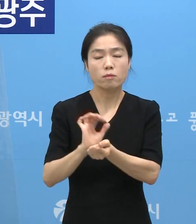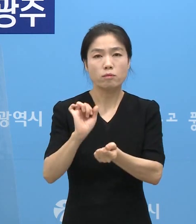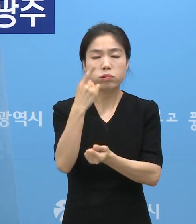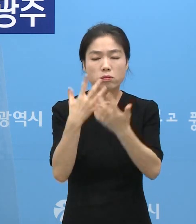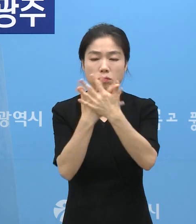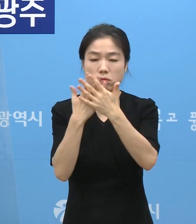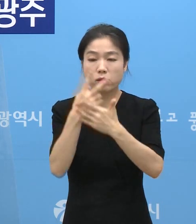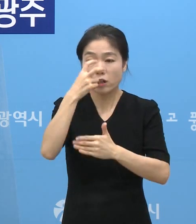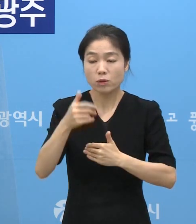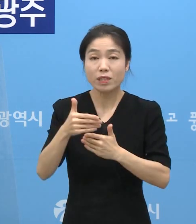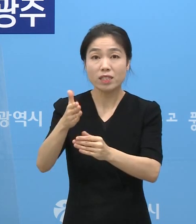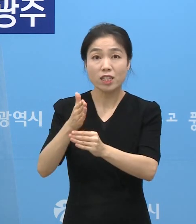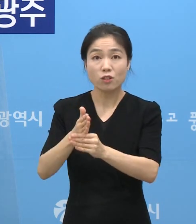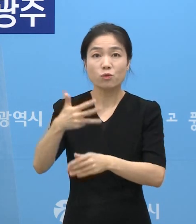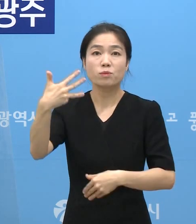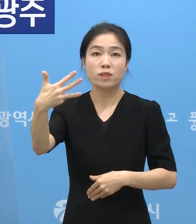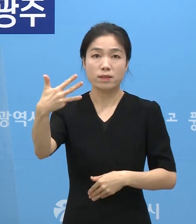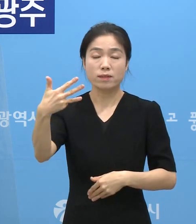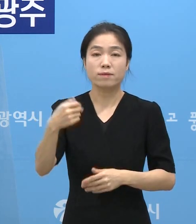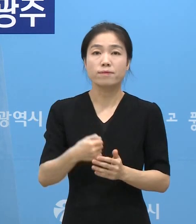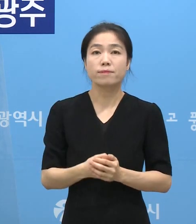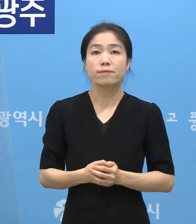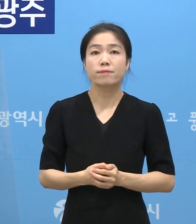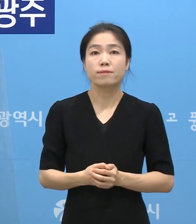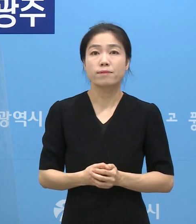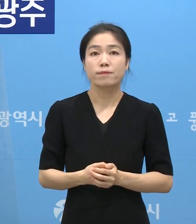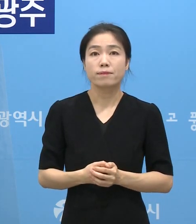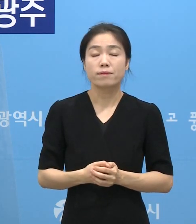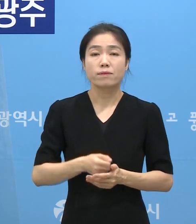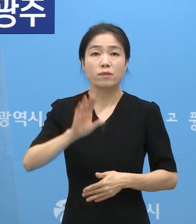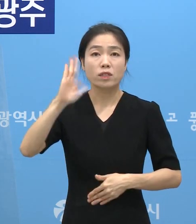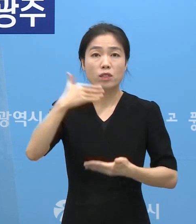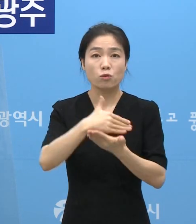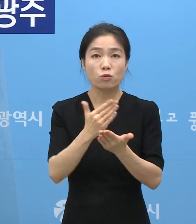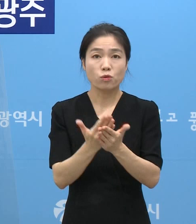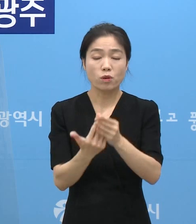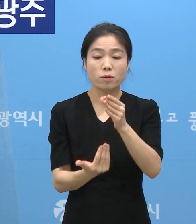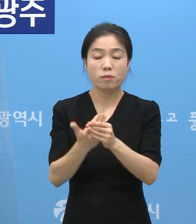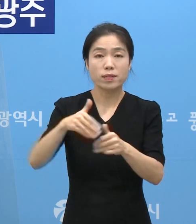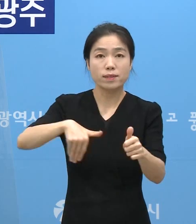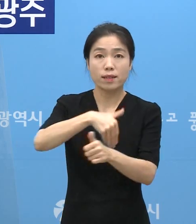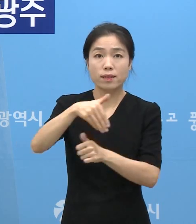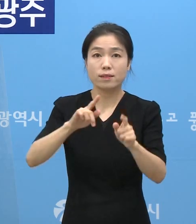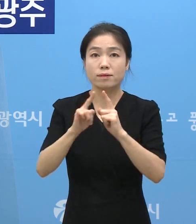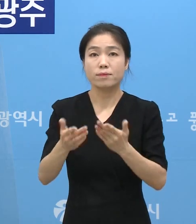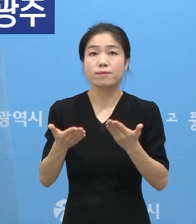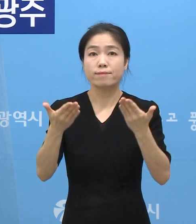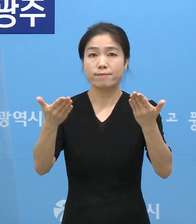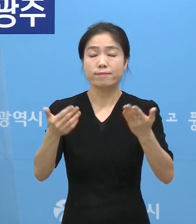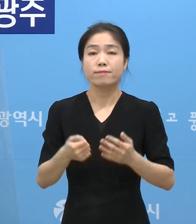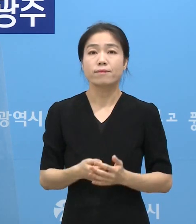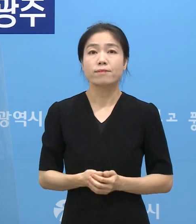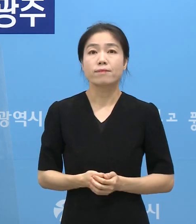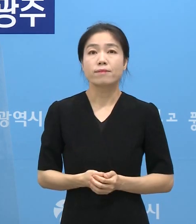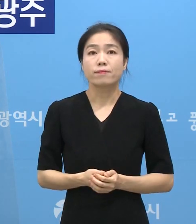조사 중인 경우가 8명입니다. 최근 유형별 발생 현황을 말씀드리겠습니다.